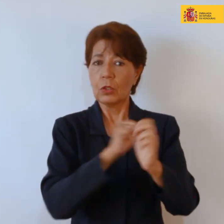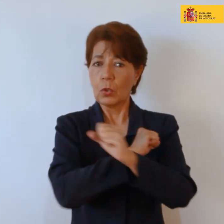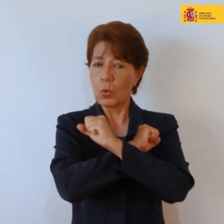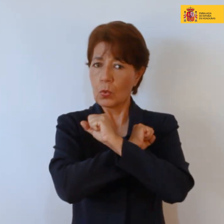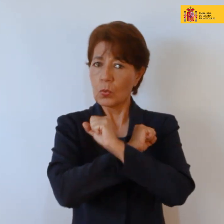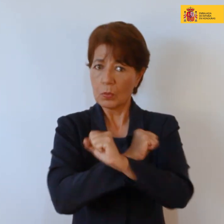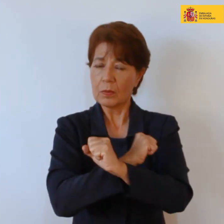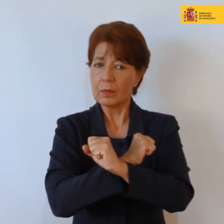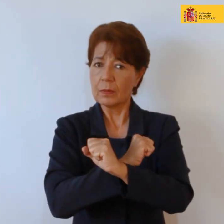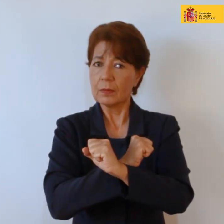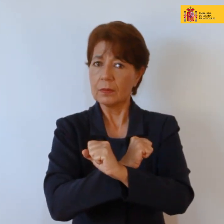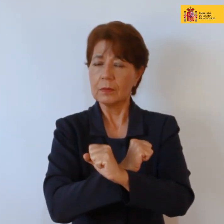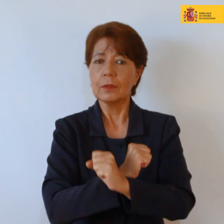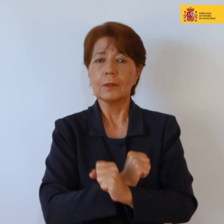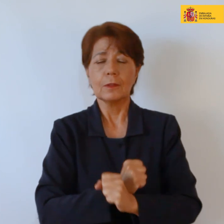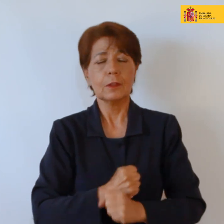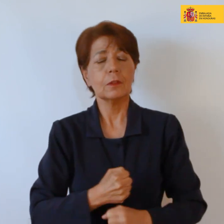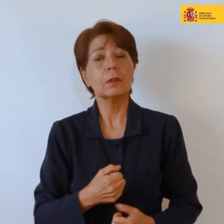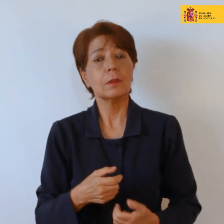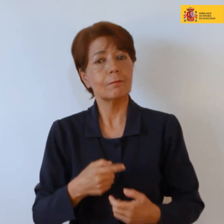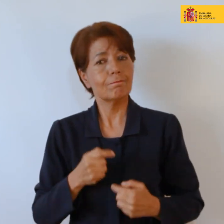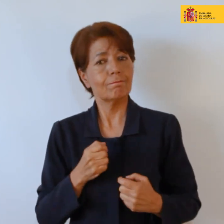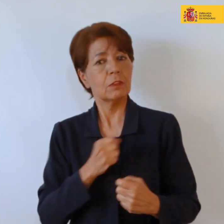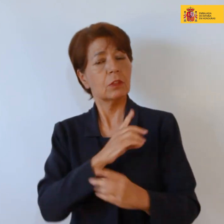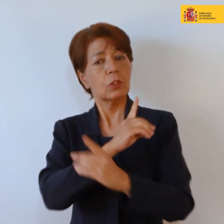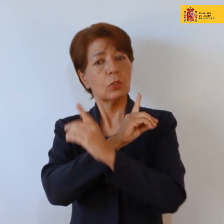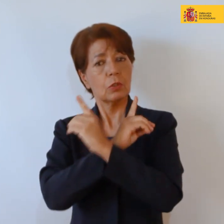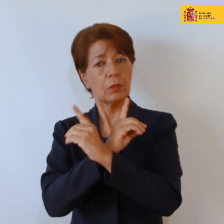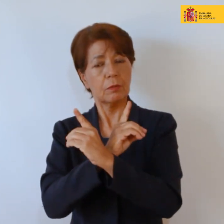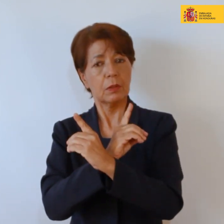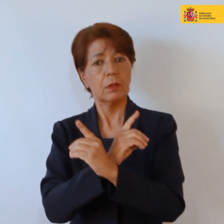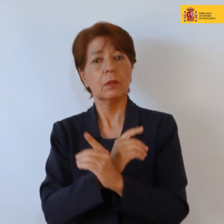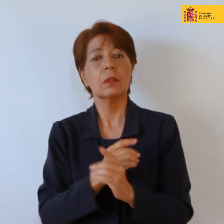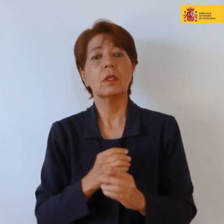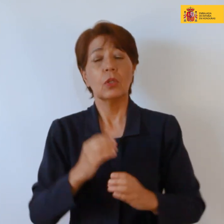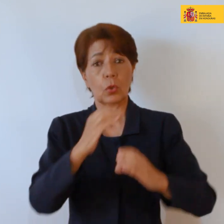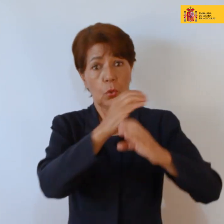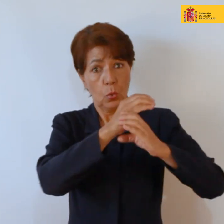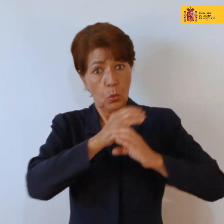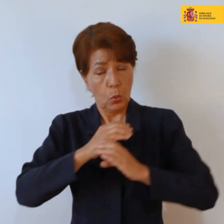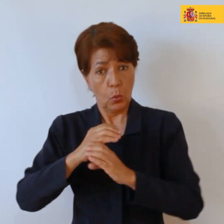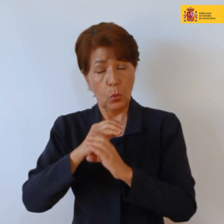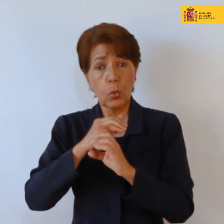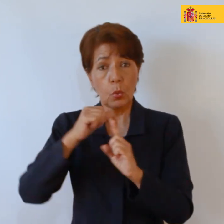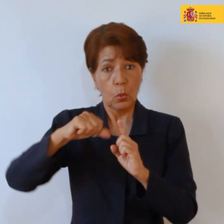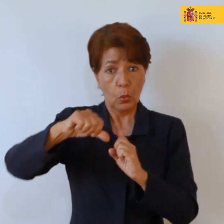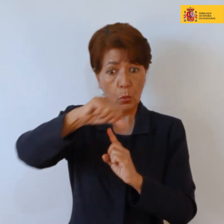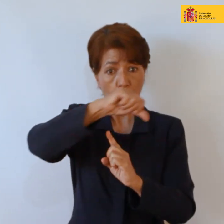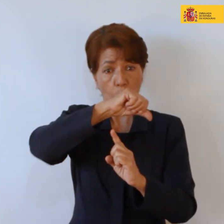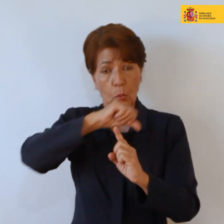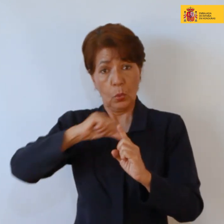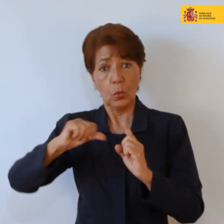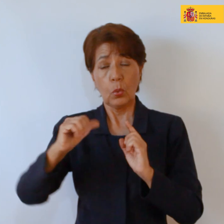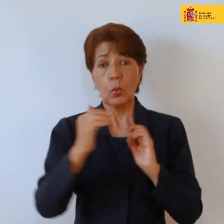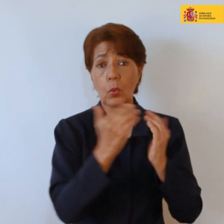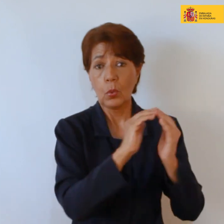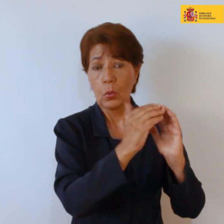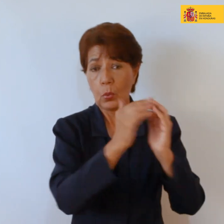espirituales siendo guerreras y fuentes de vida cuidadoras de sus comunidades y de su entorno